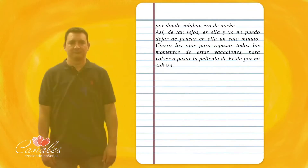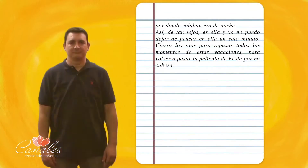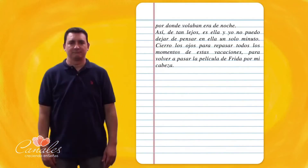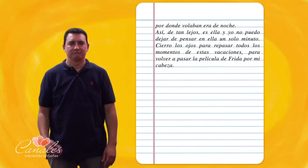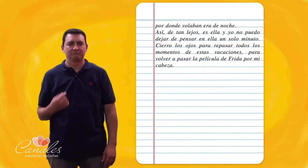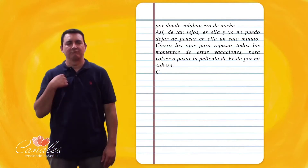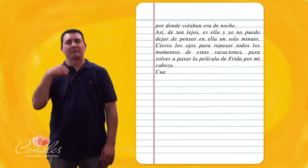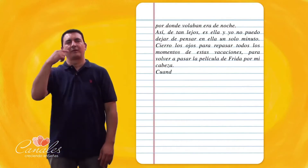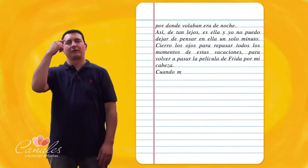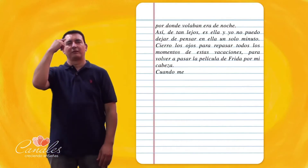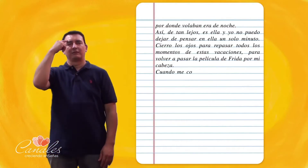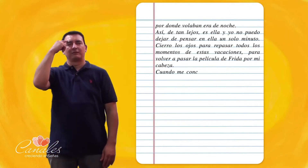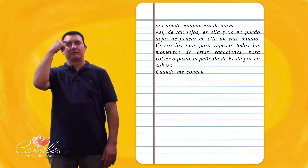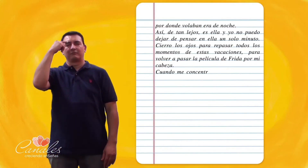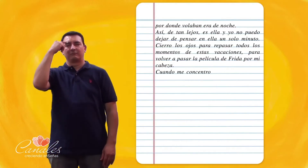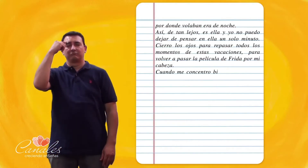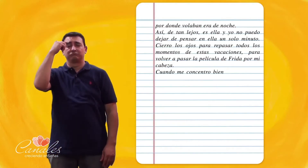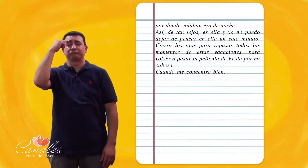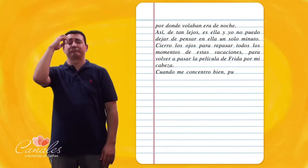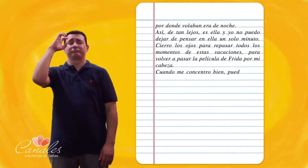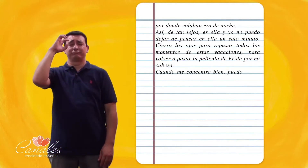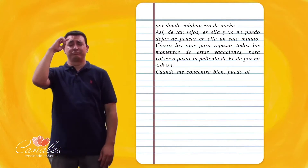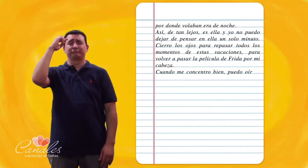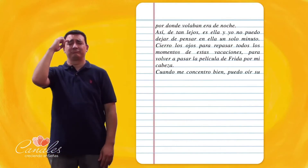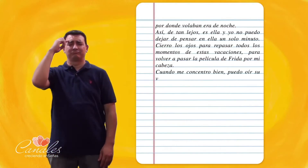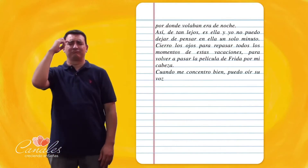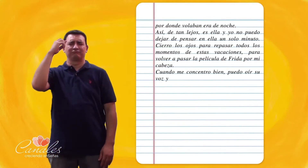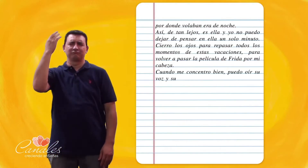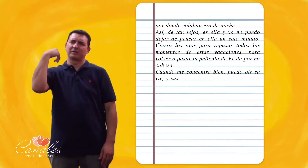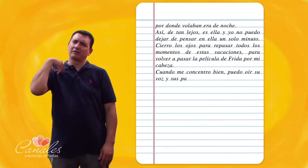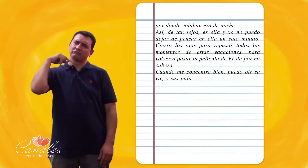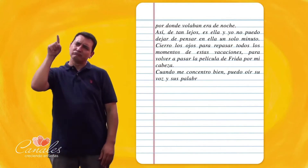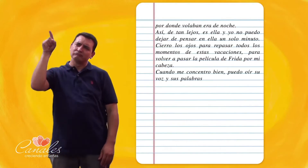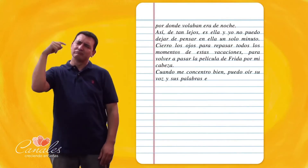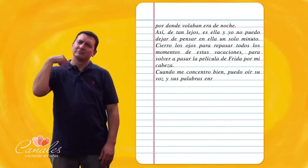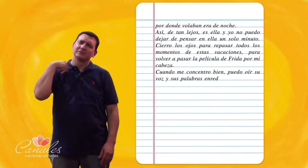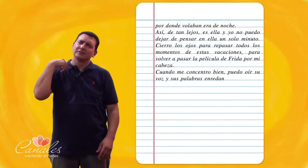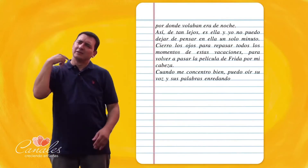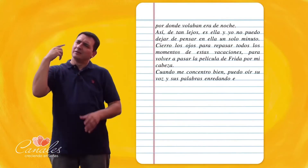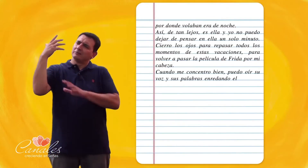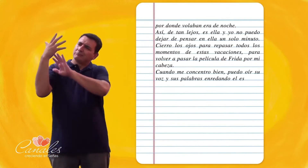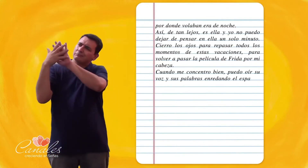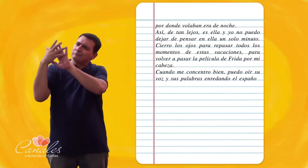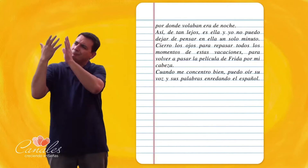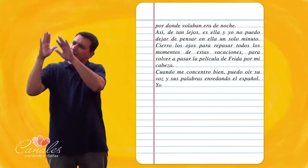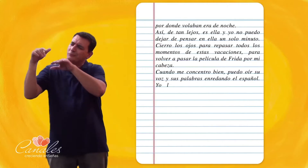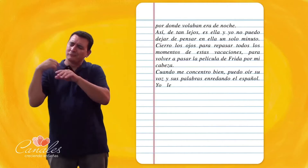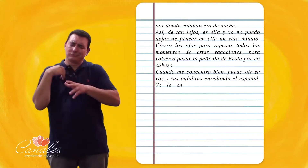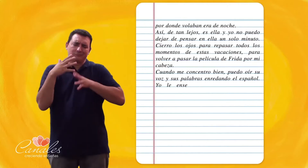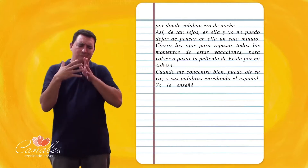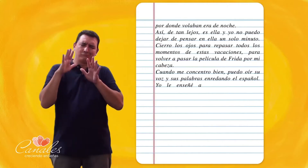Cuando me concentro bien Puedo oír su voz Y sus palabras Enredando el español